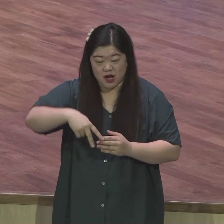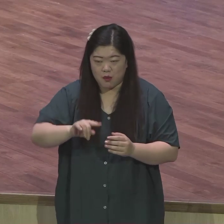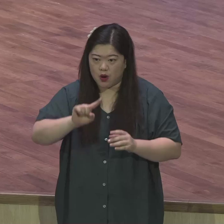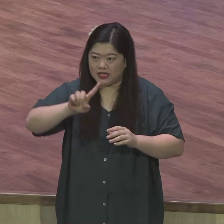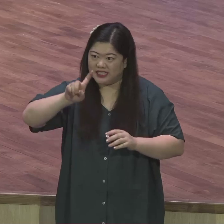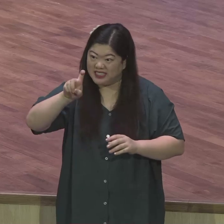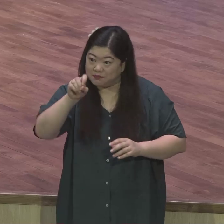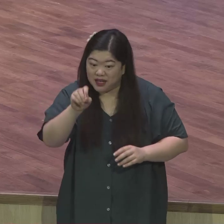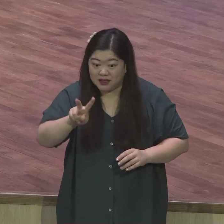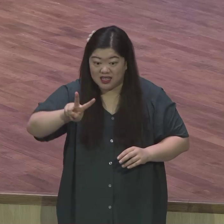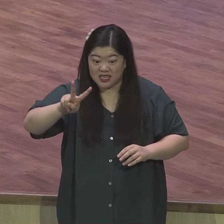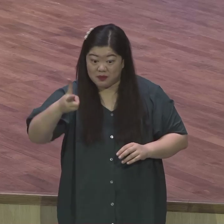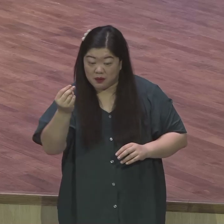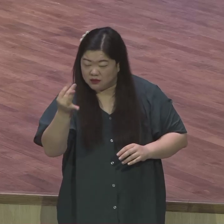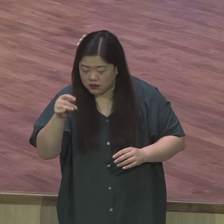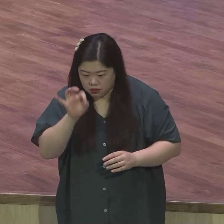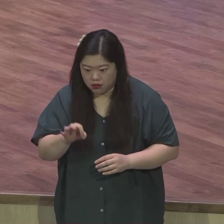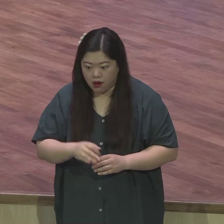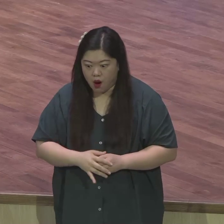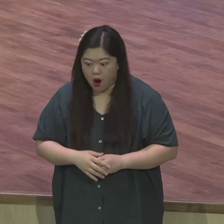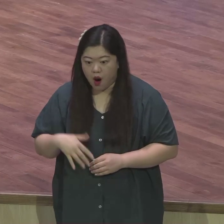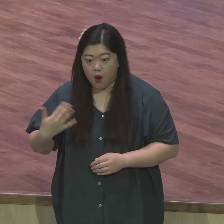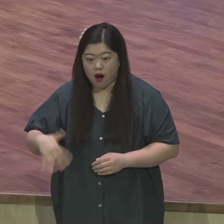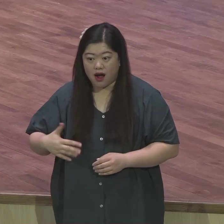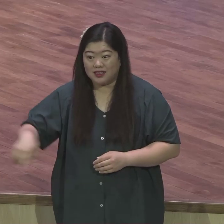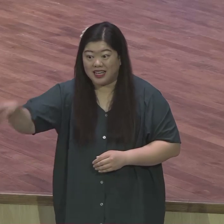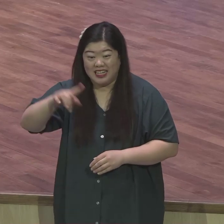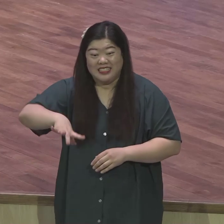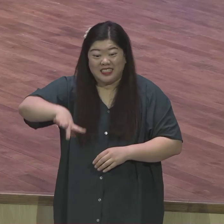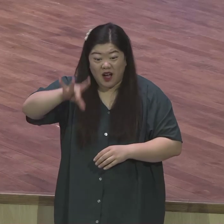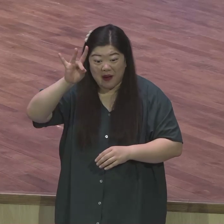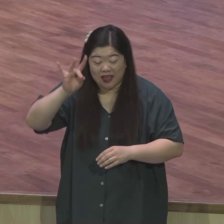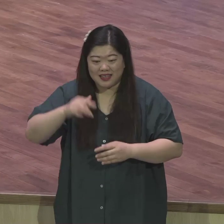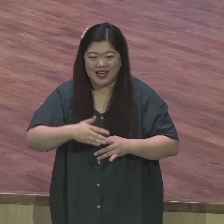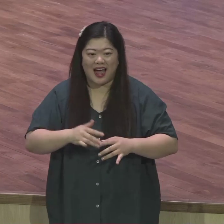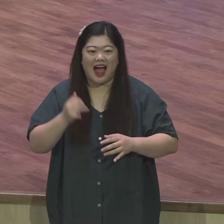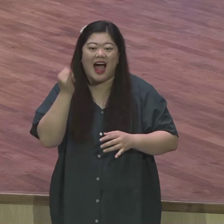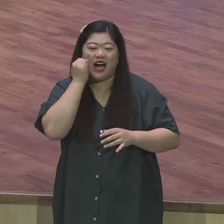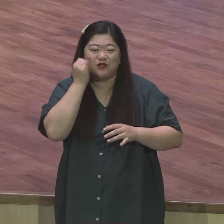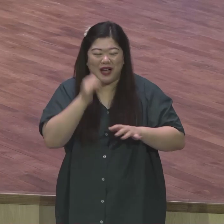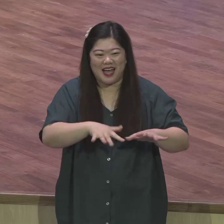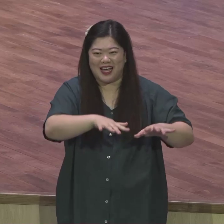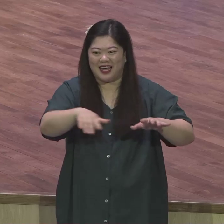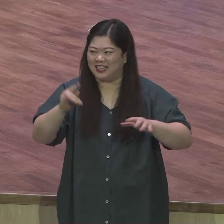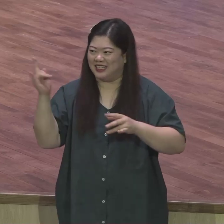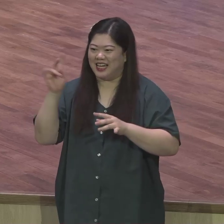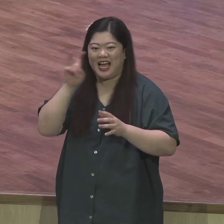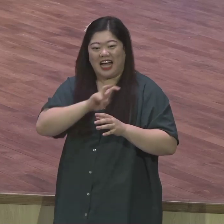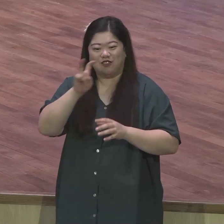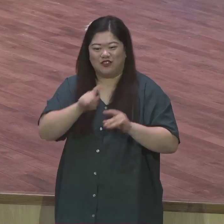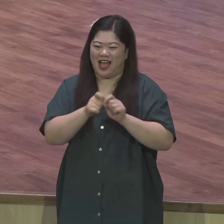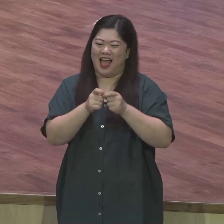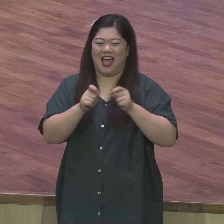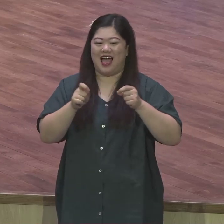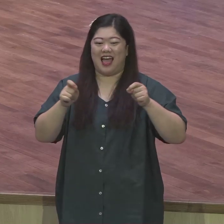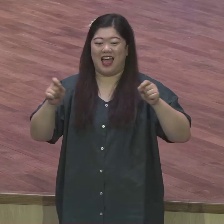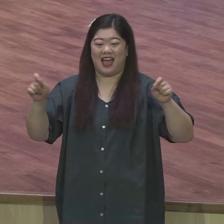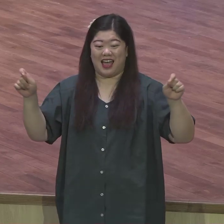가수들이 마지막 노래하려고 나와 앉아있었는데 내가 영접 메시지 하는 바람에 좀 시간이 길어진가 봐 그러니까 다 들어가고 없더라고